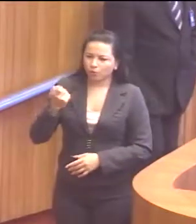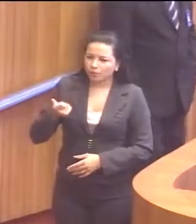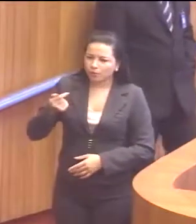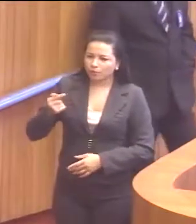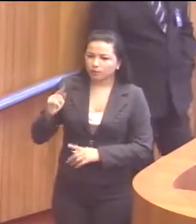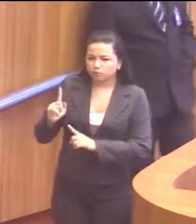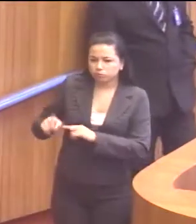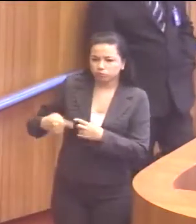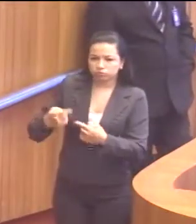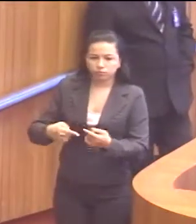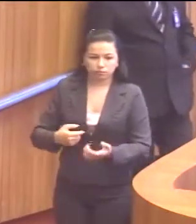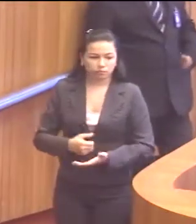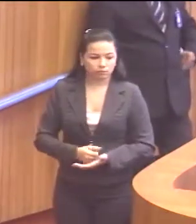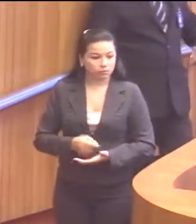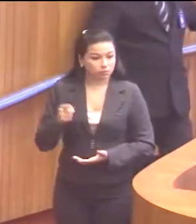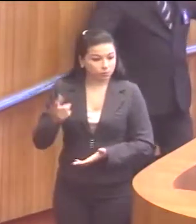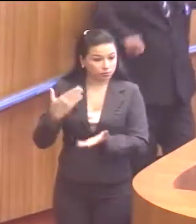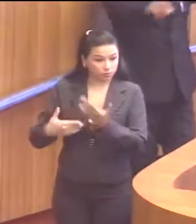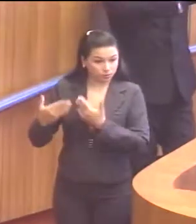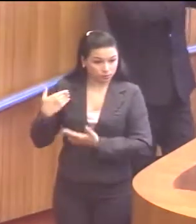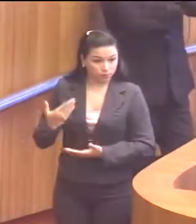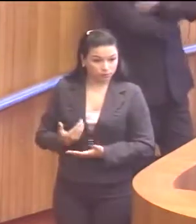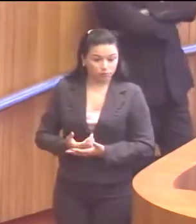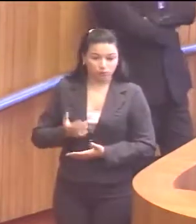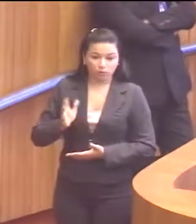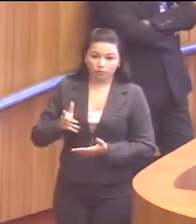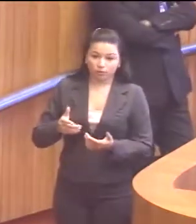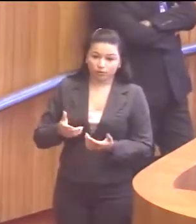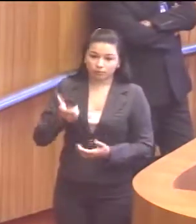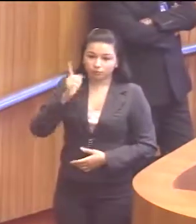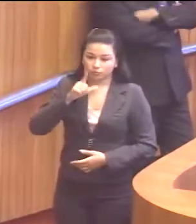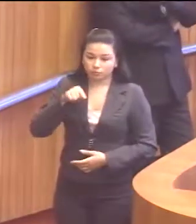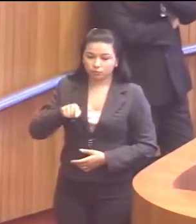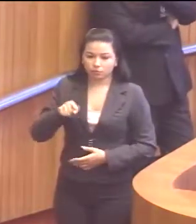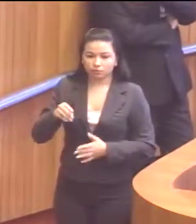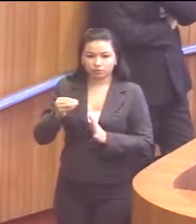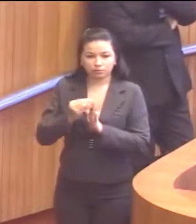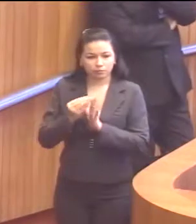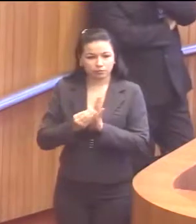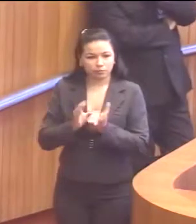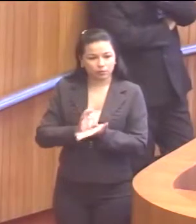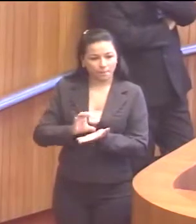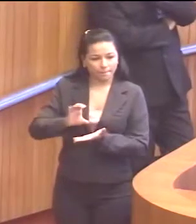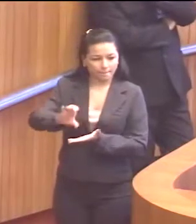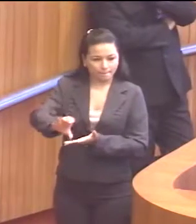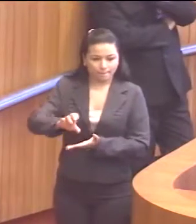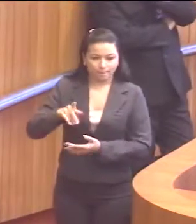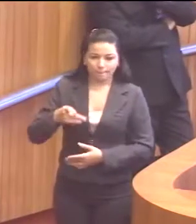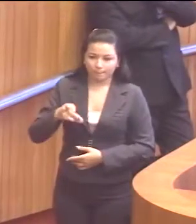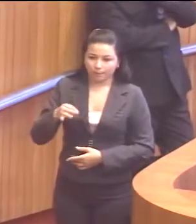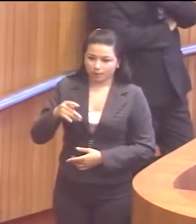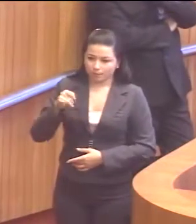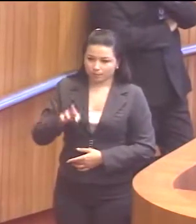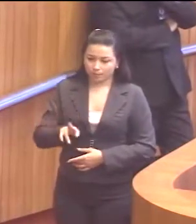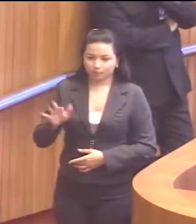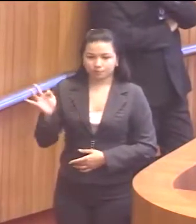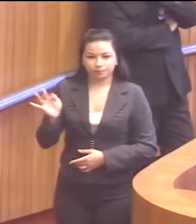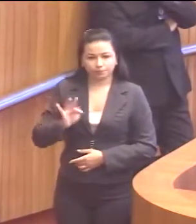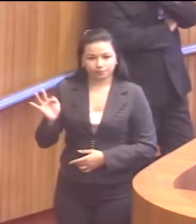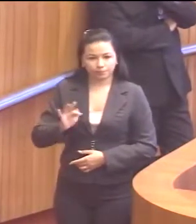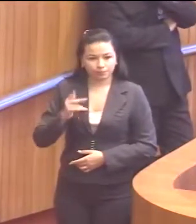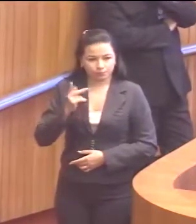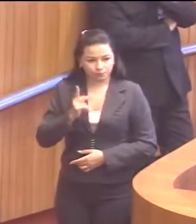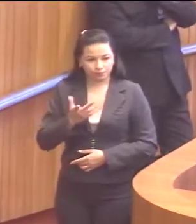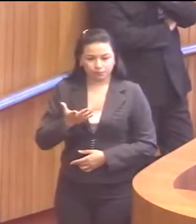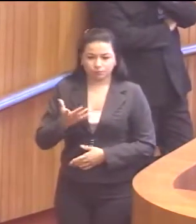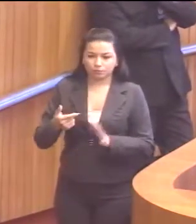desde 2007. Naquela época, foi conseguida uma emenda parlamentar, federal,